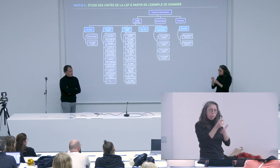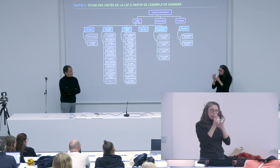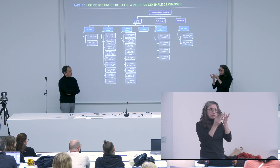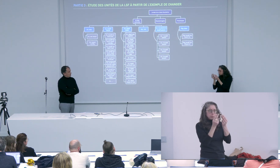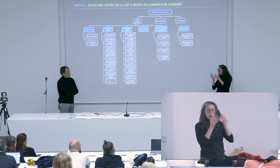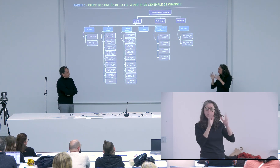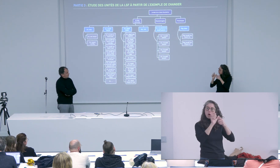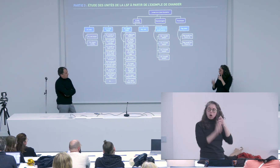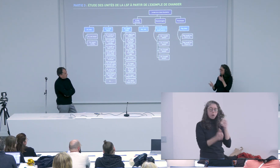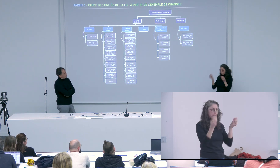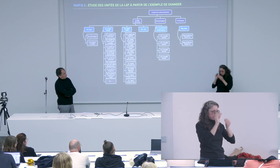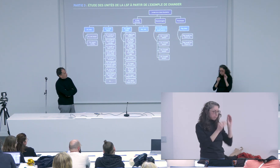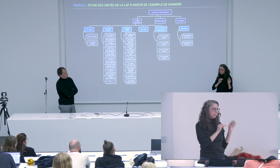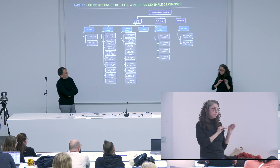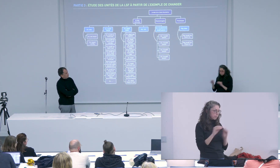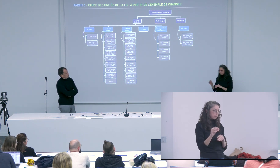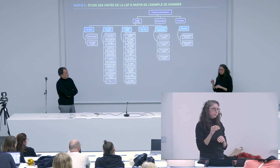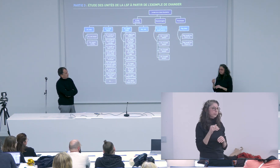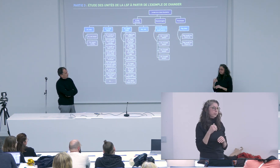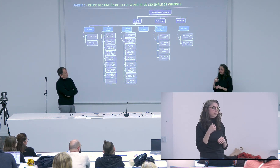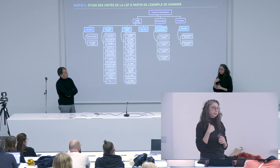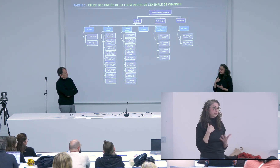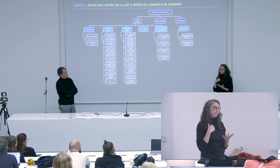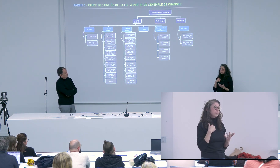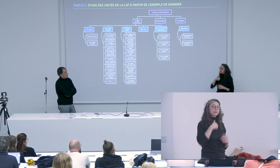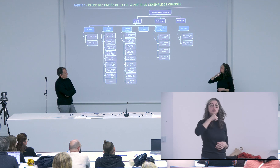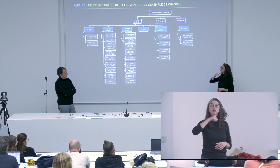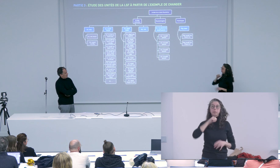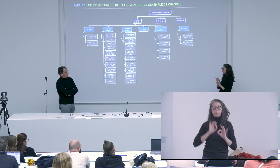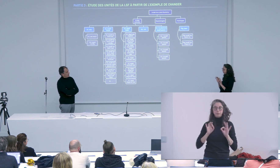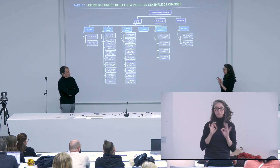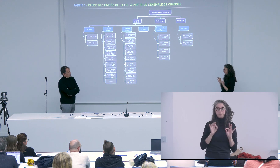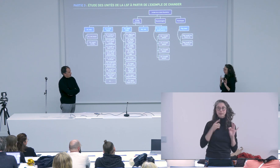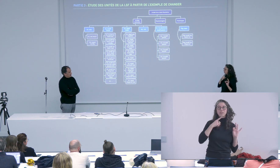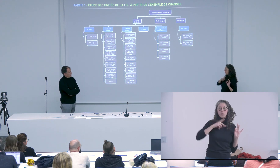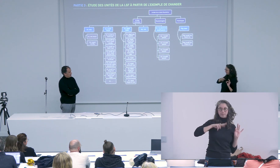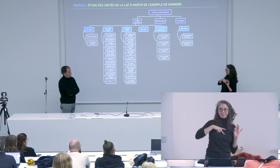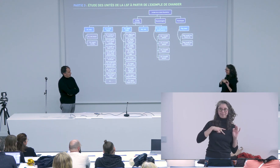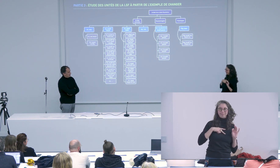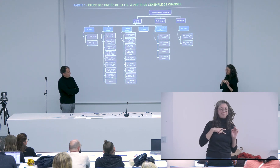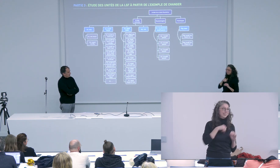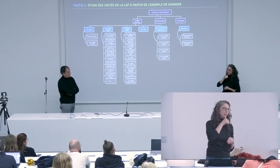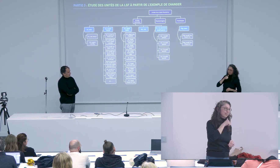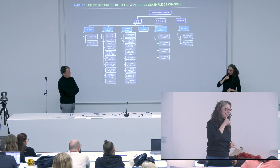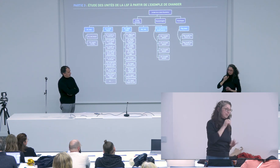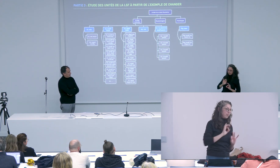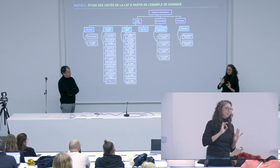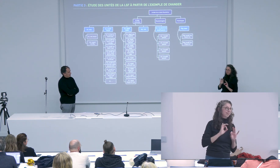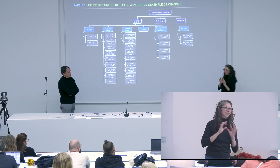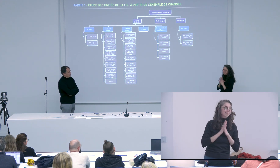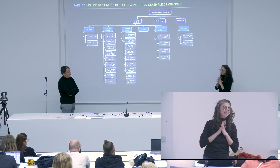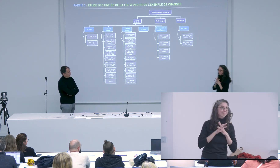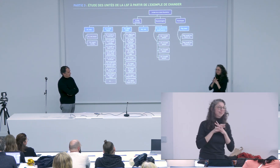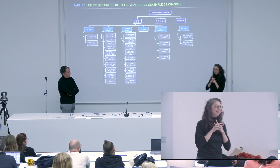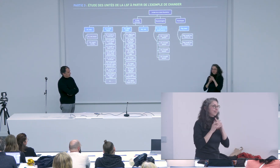créer des templates en fonction de mes besoins elle m'avait expliqué comment remplir les différents champs alors bon moi je n pas aucune